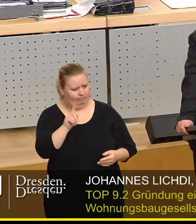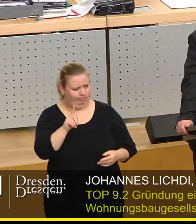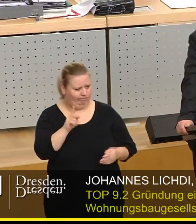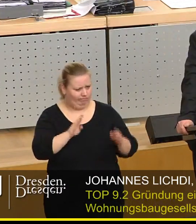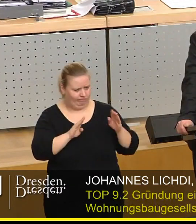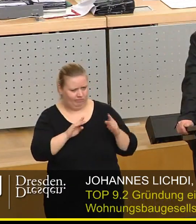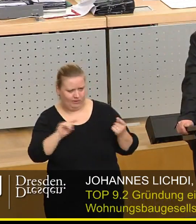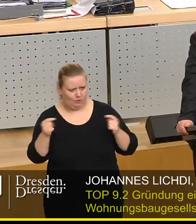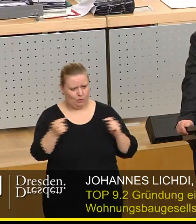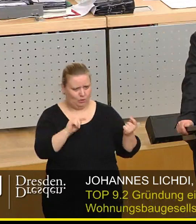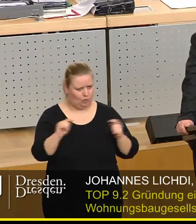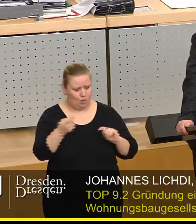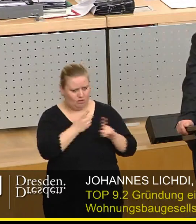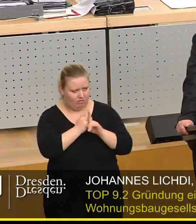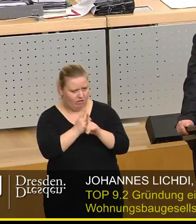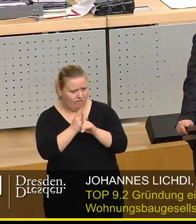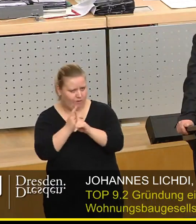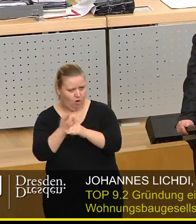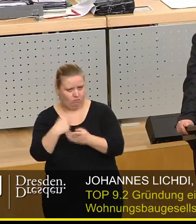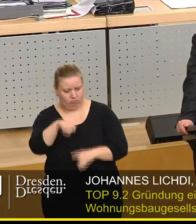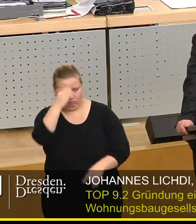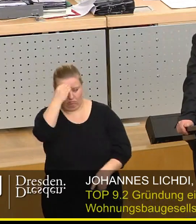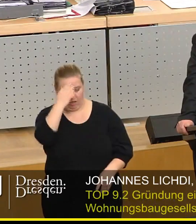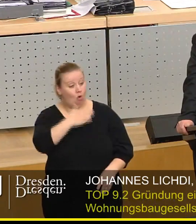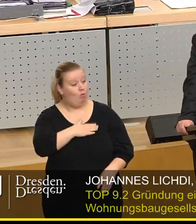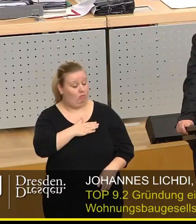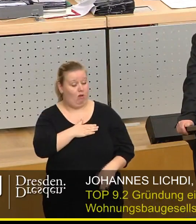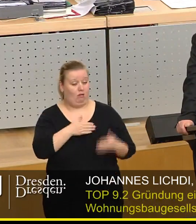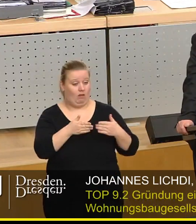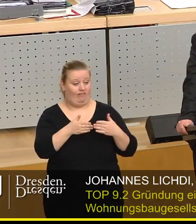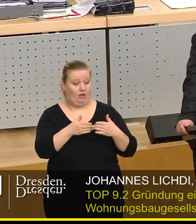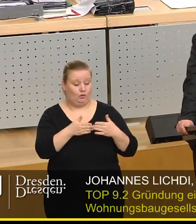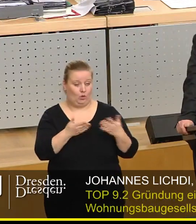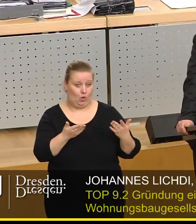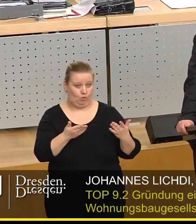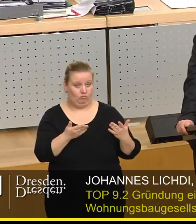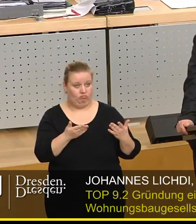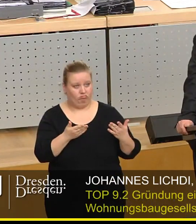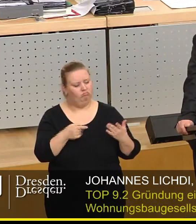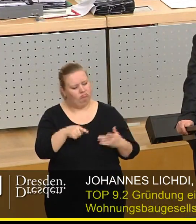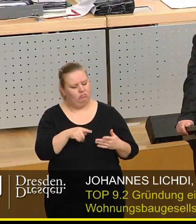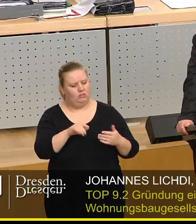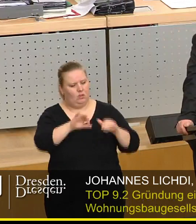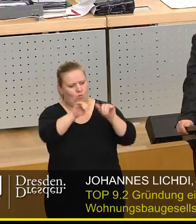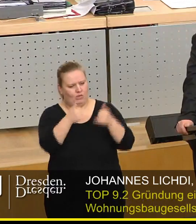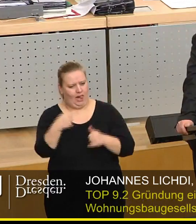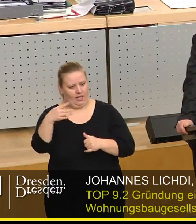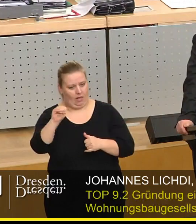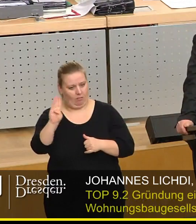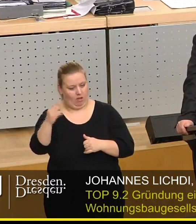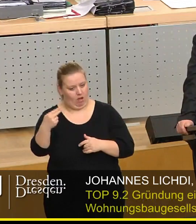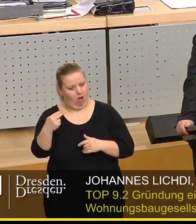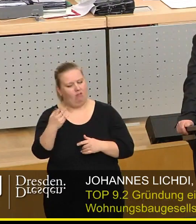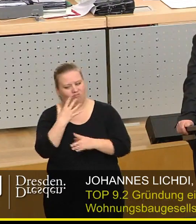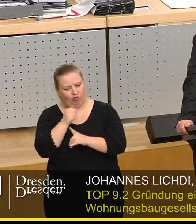verfolgt haben, sicher mitbekommen haben, hat auch meine Fraktion zeitweise das Modell der GmbH durchaus